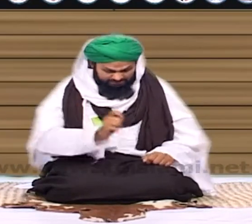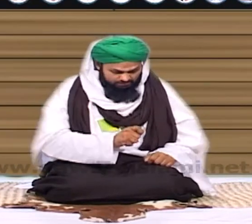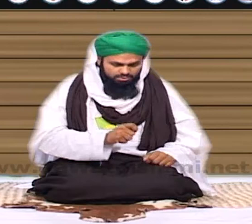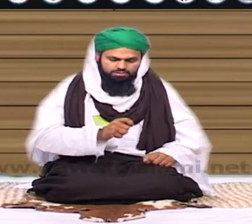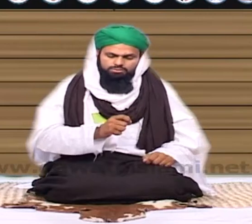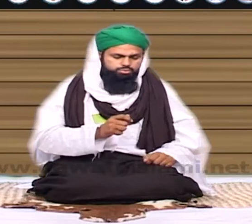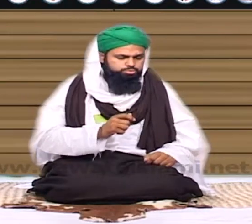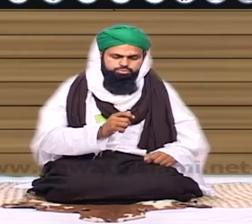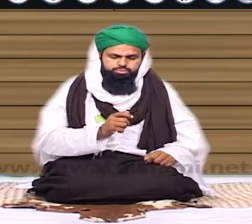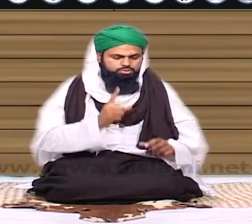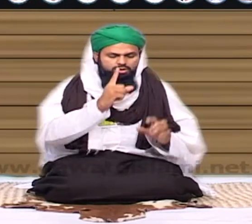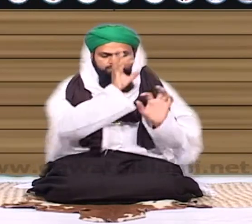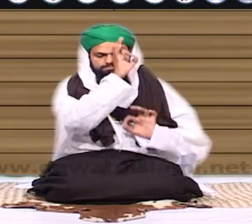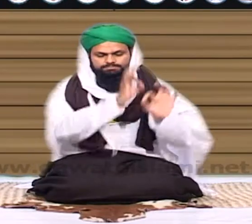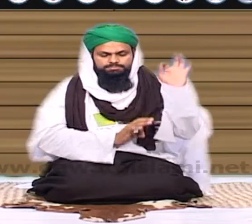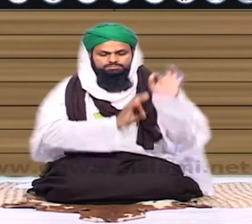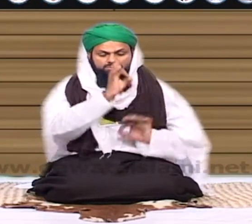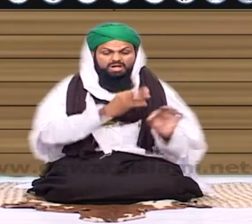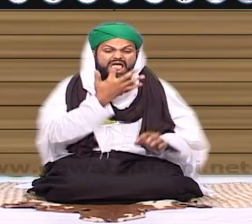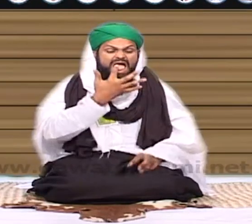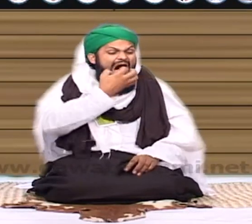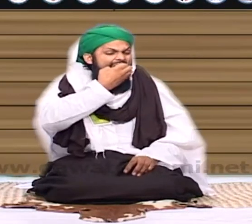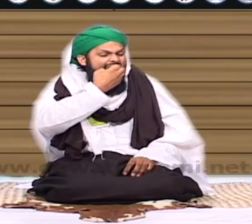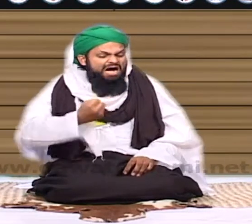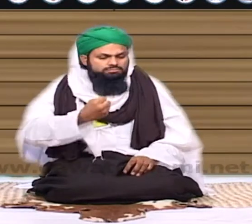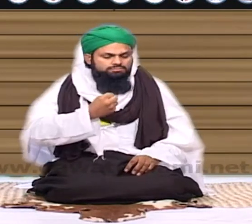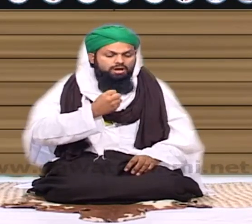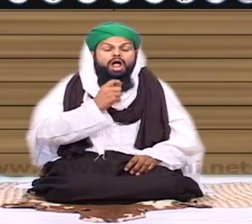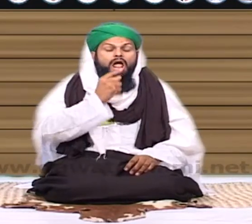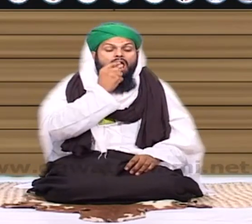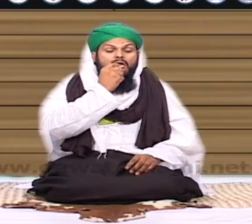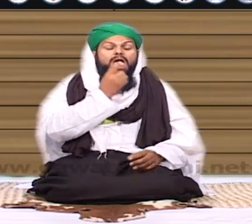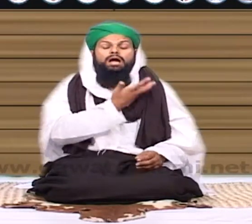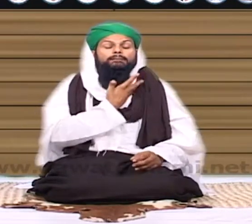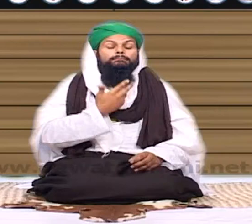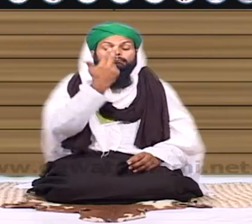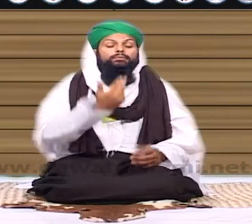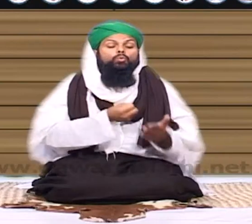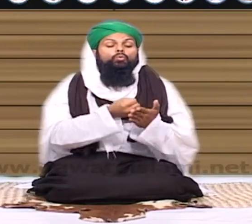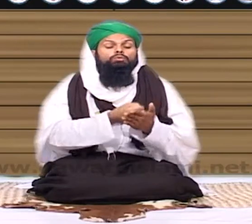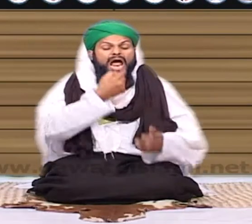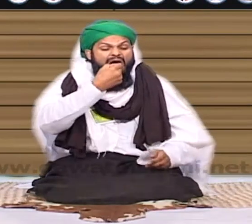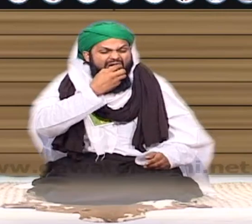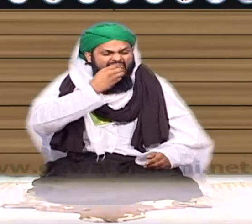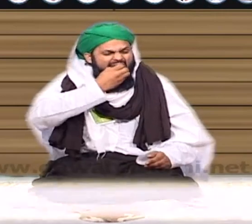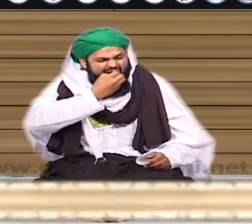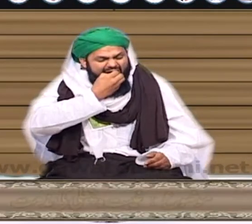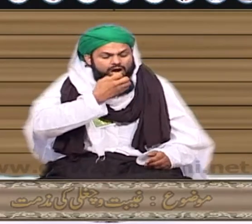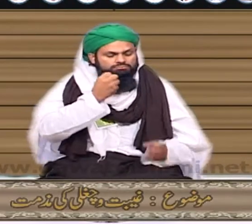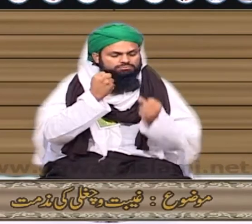کیلیں ٹھونک دی جائیں اور پھر زبان بھی گدی سے باہر نکلے گی تیرا زبان کو کھیج کر درہ تجربہ کر ایک بھی زکنی